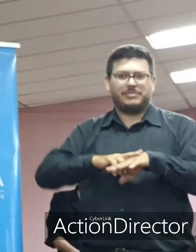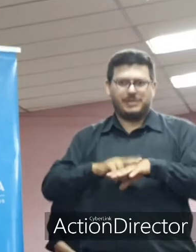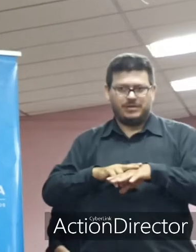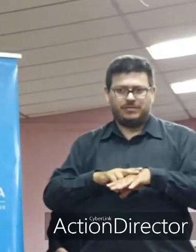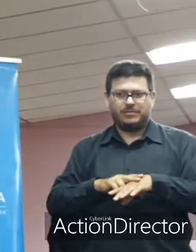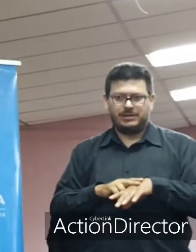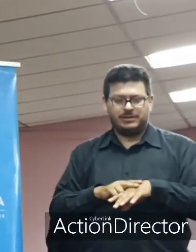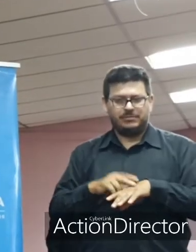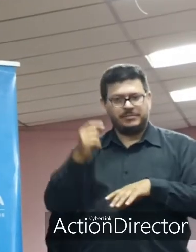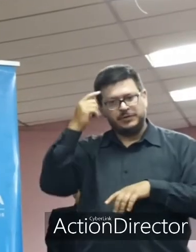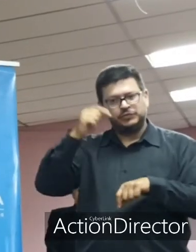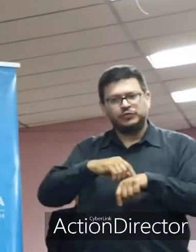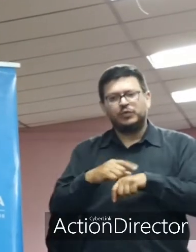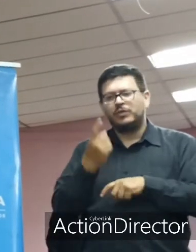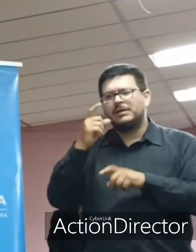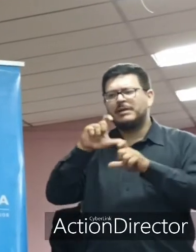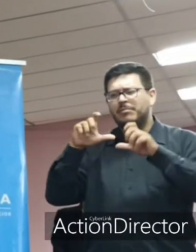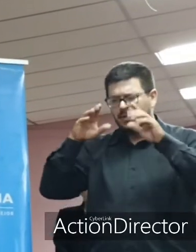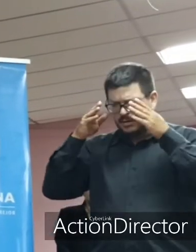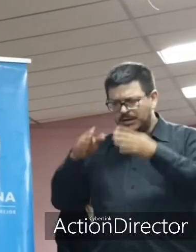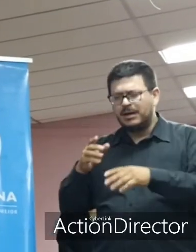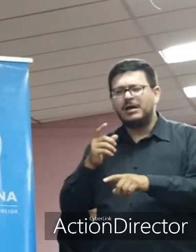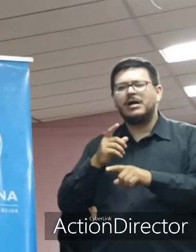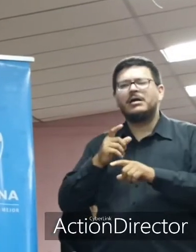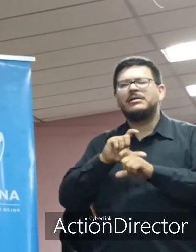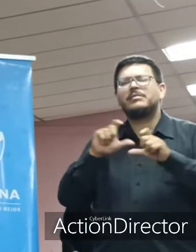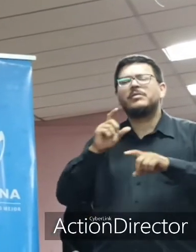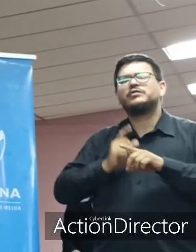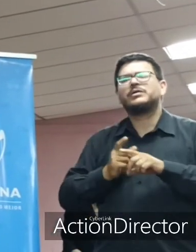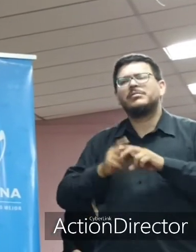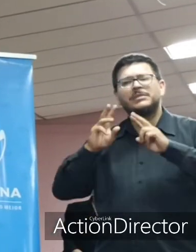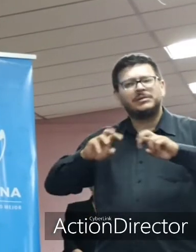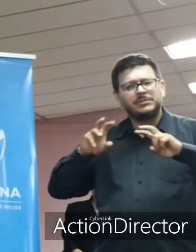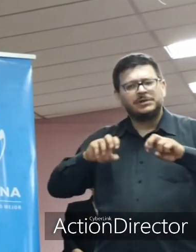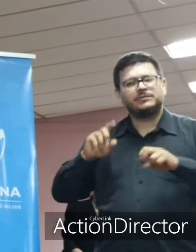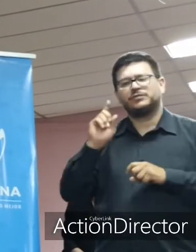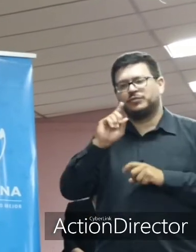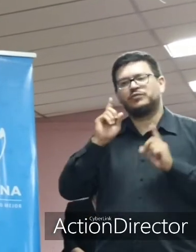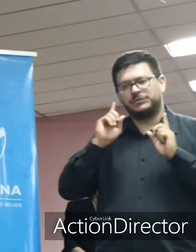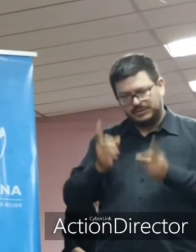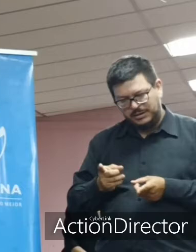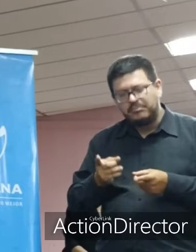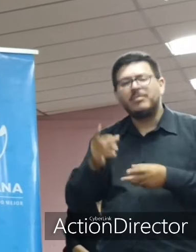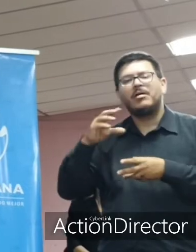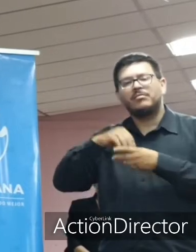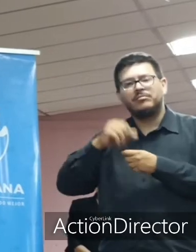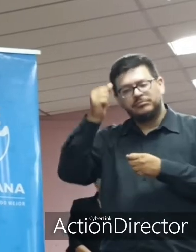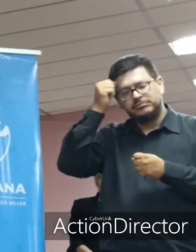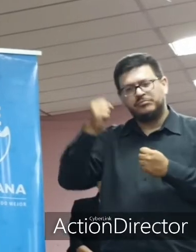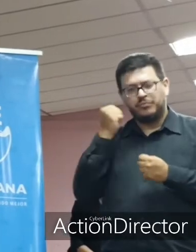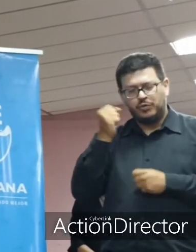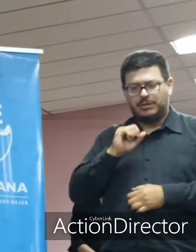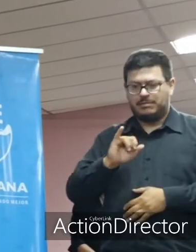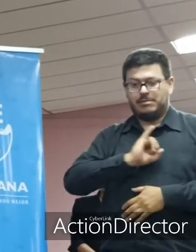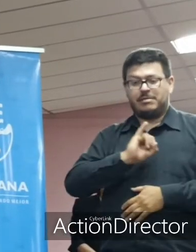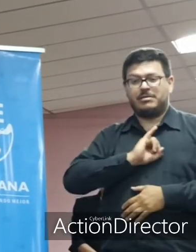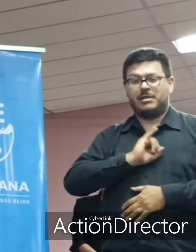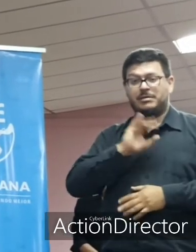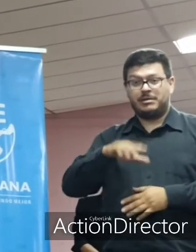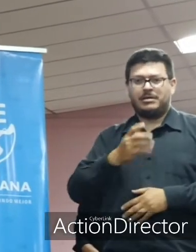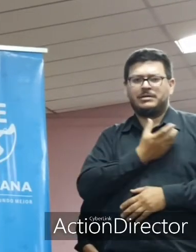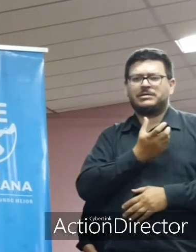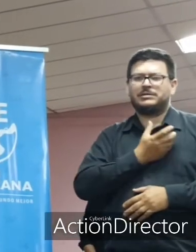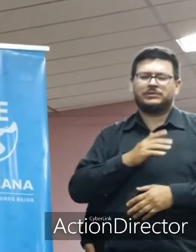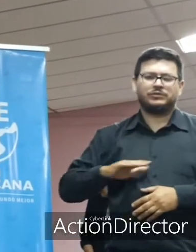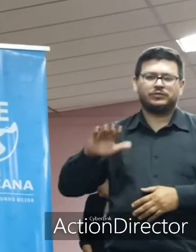consolidación del área de la investigación sino consolidar la identidad nacional y las